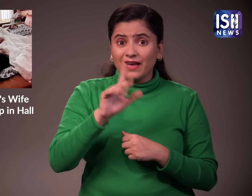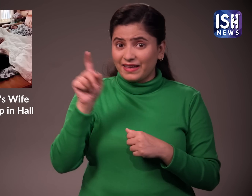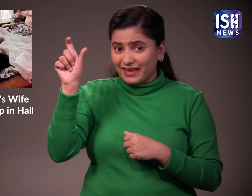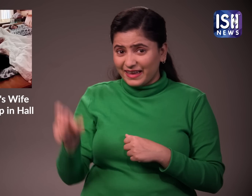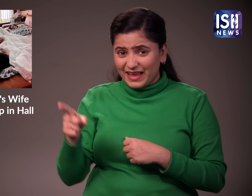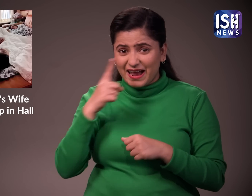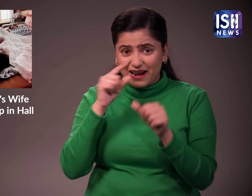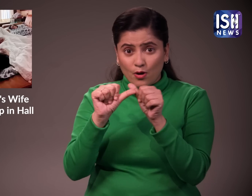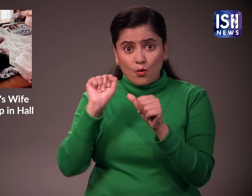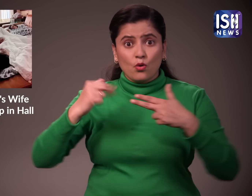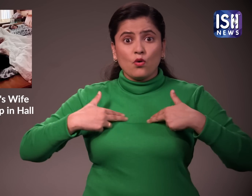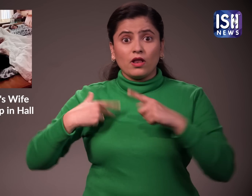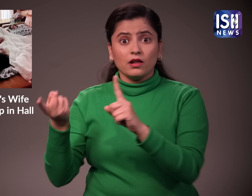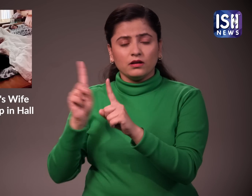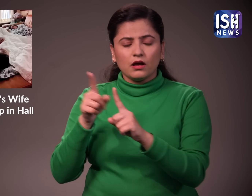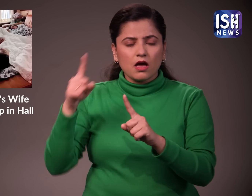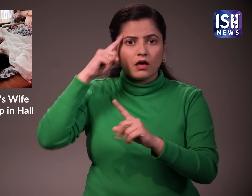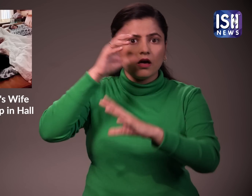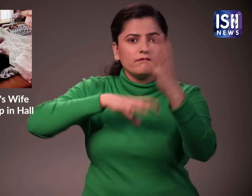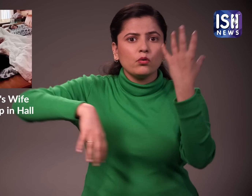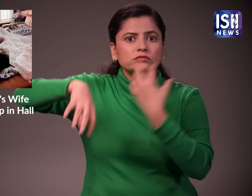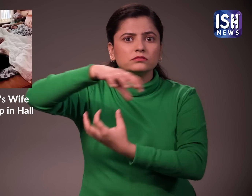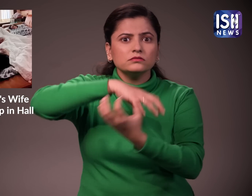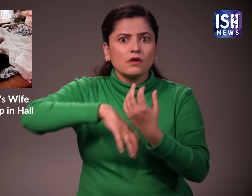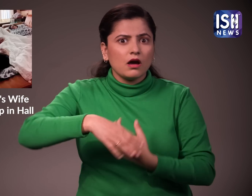इन आलोपों ने आल्या के वकीरों को ब्रहमित कर दिया